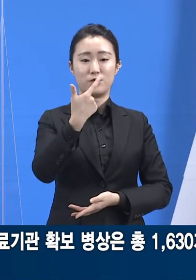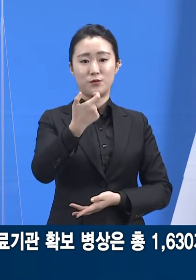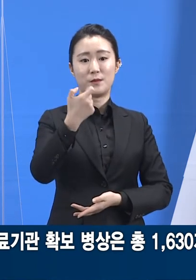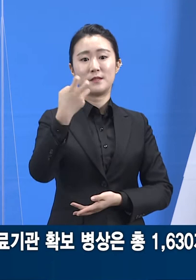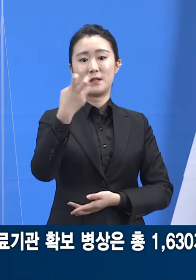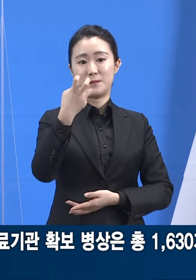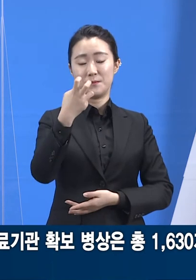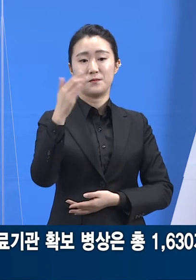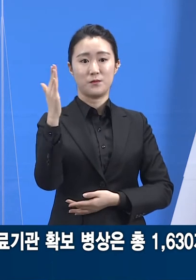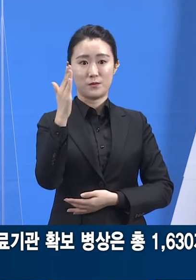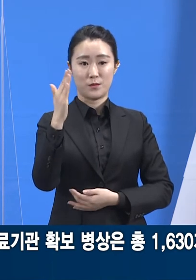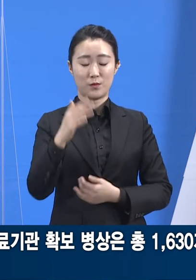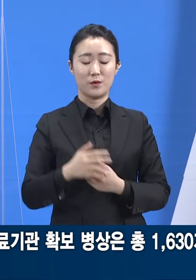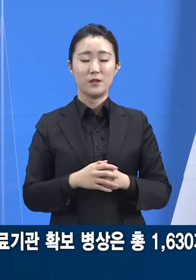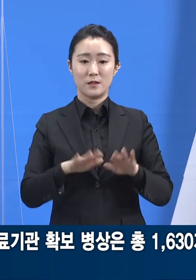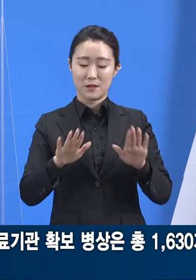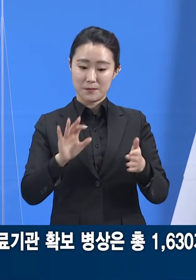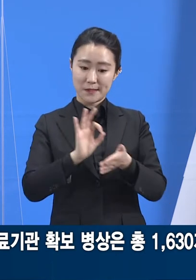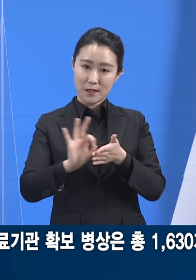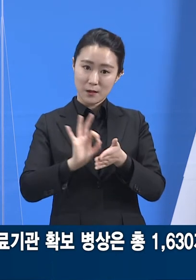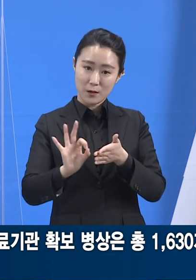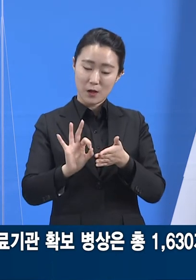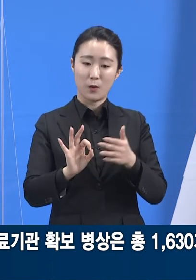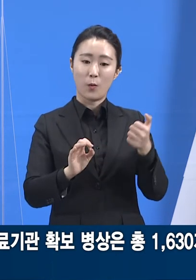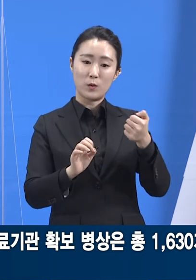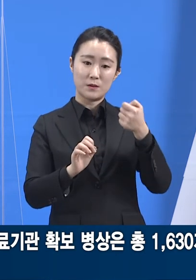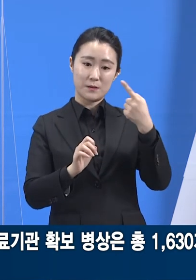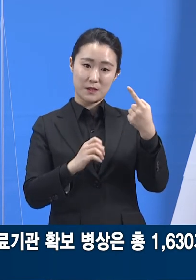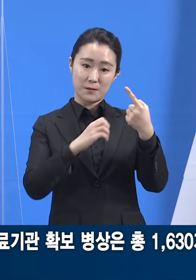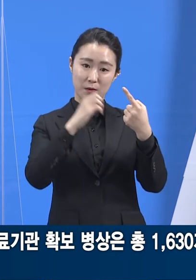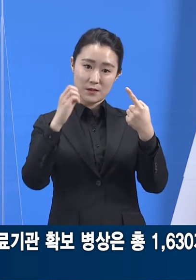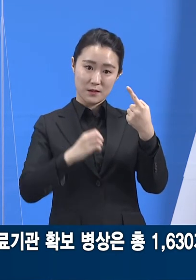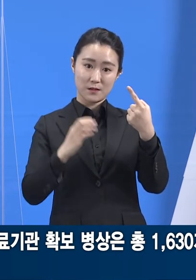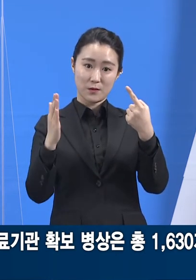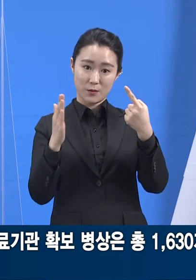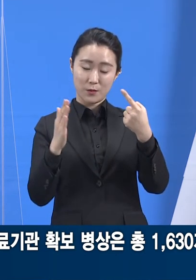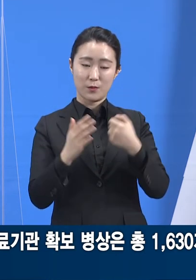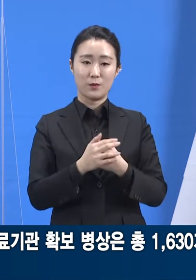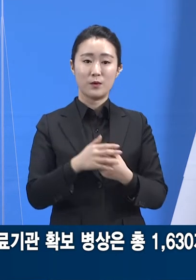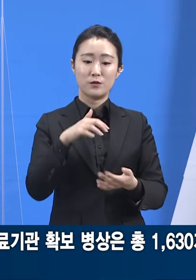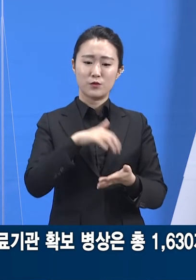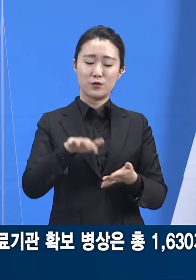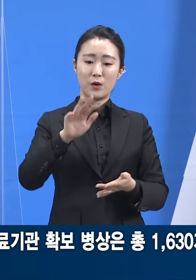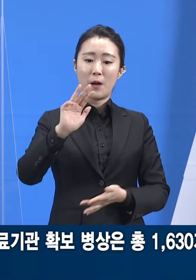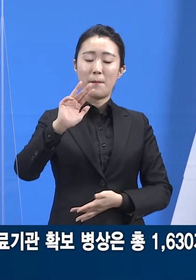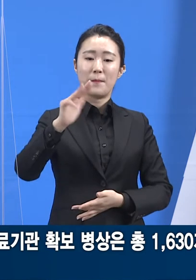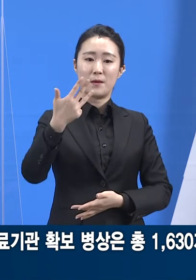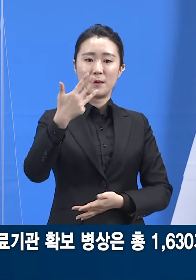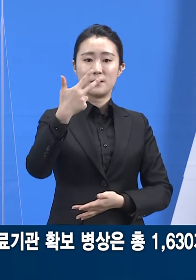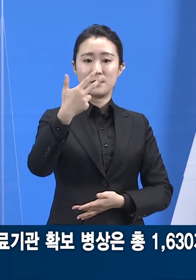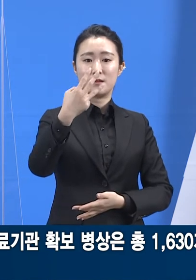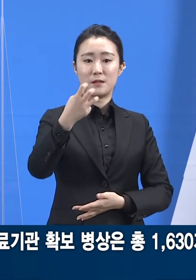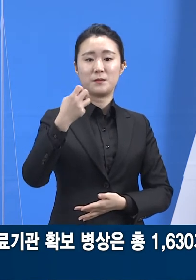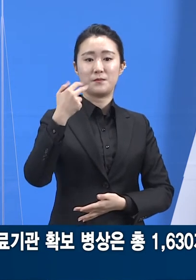현재 병상 가동률은 51.3%로 837개 병상을 사용 중입니다.